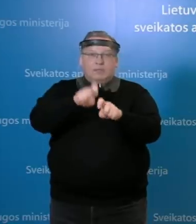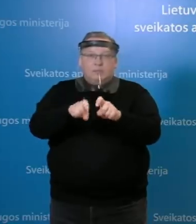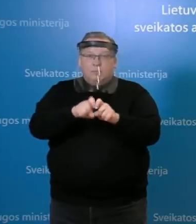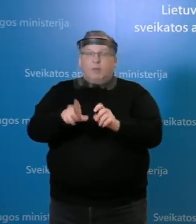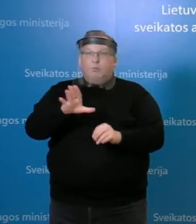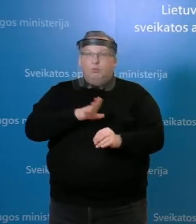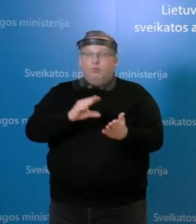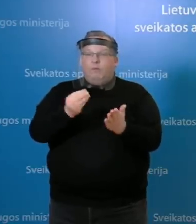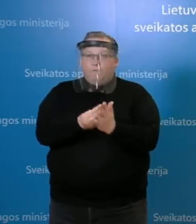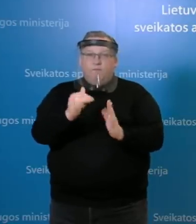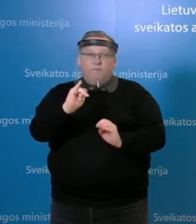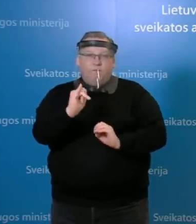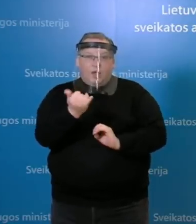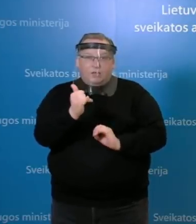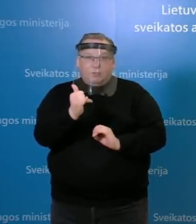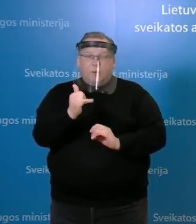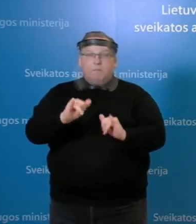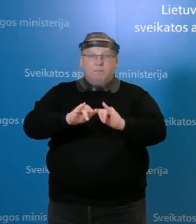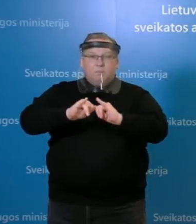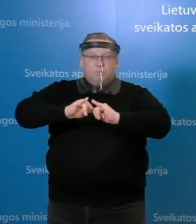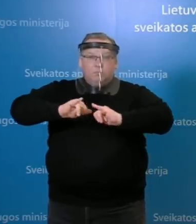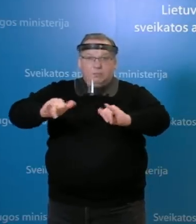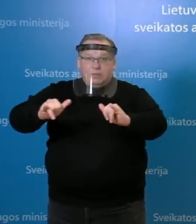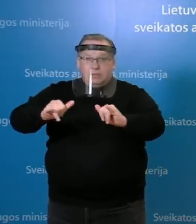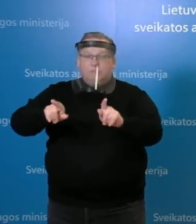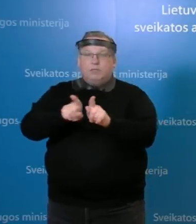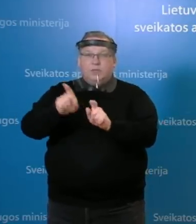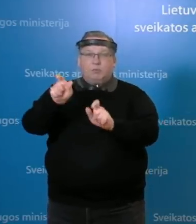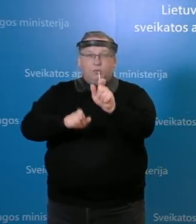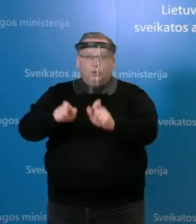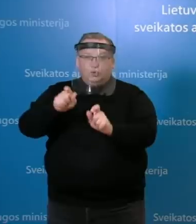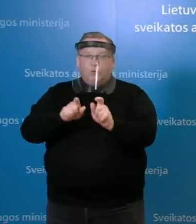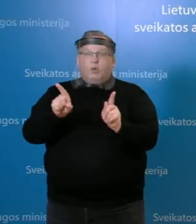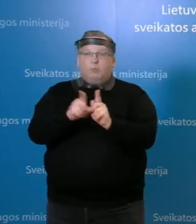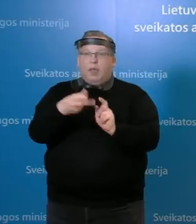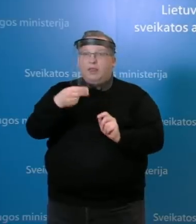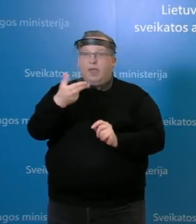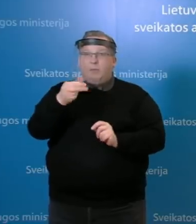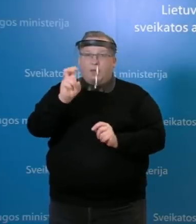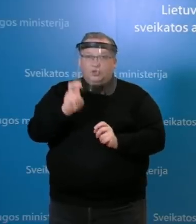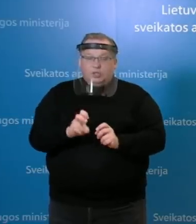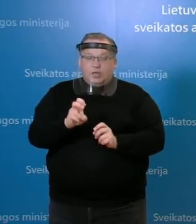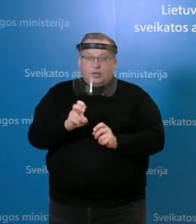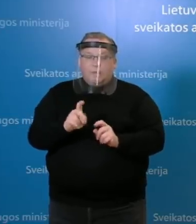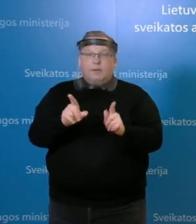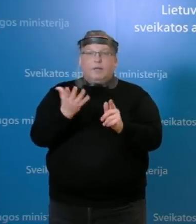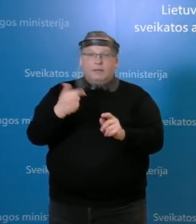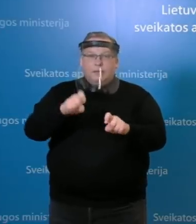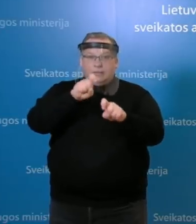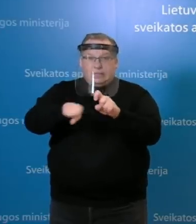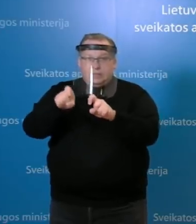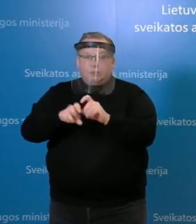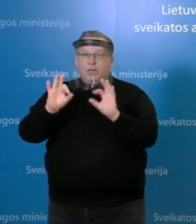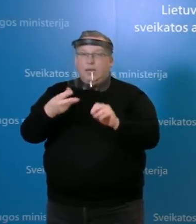vertinta vertinas paplytimas populacijoje, taip pat vykdytas ir nemenšiniai ištyrimas ir ką mes matėm iš tikrųjų, kai